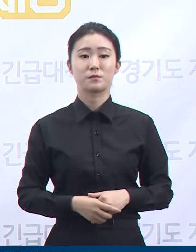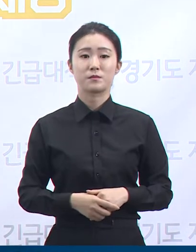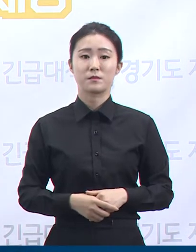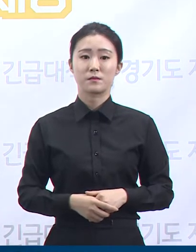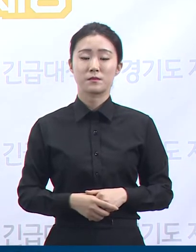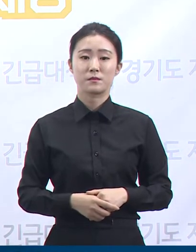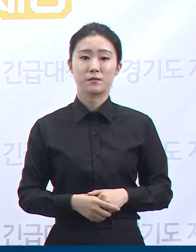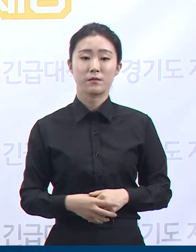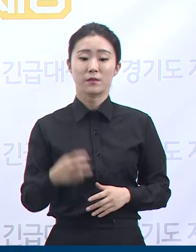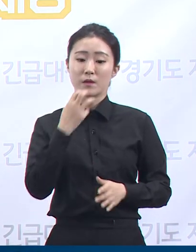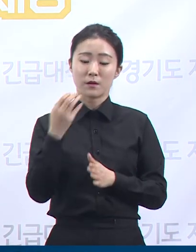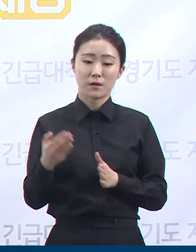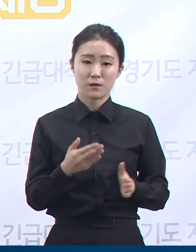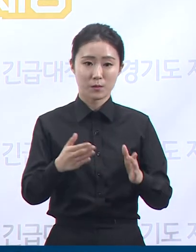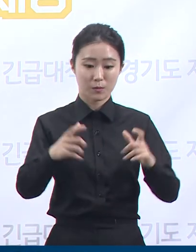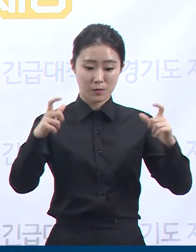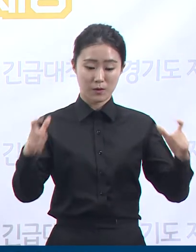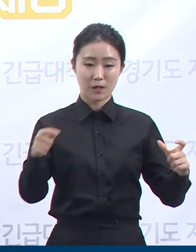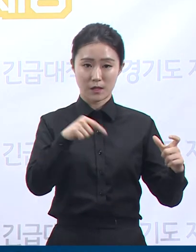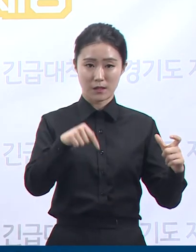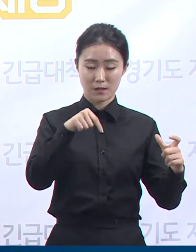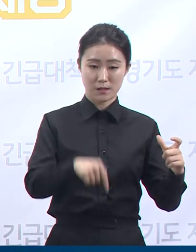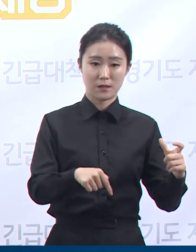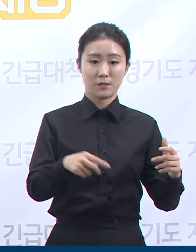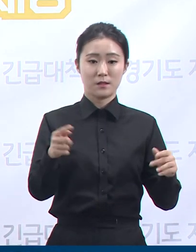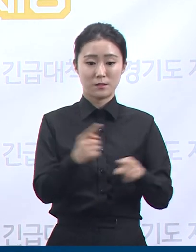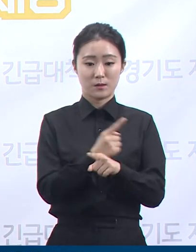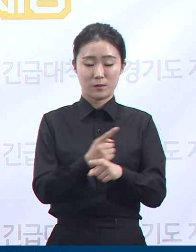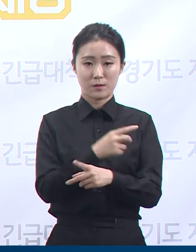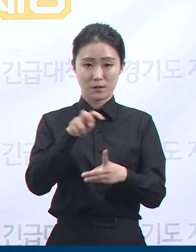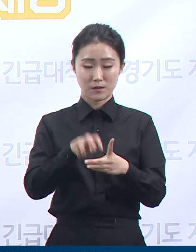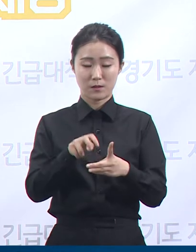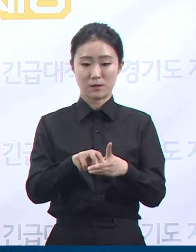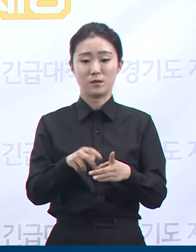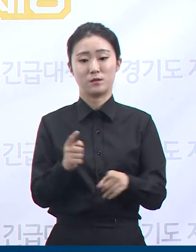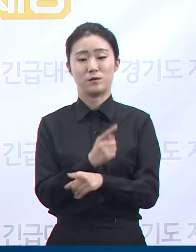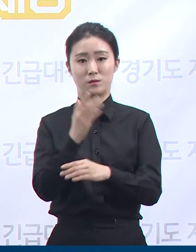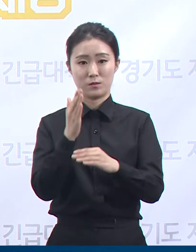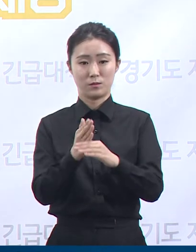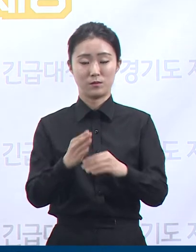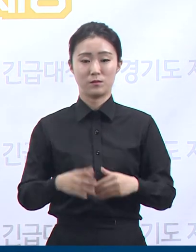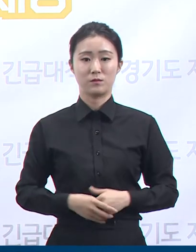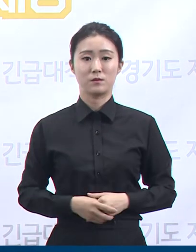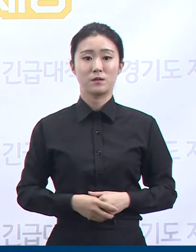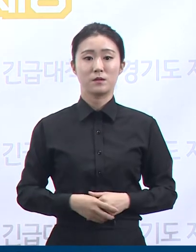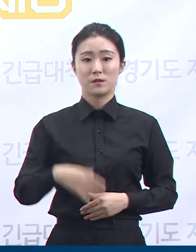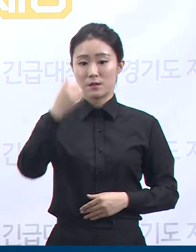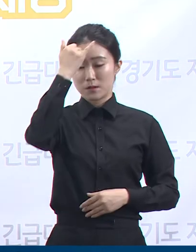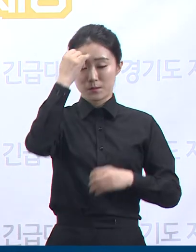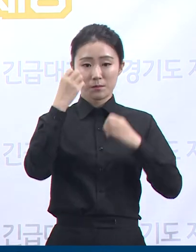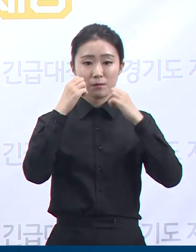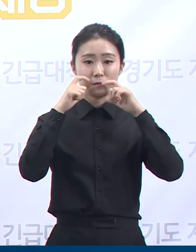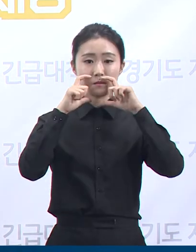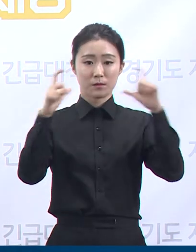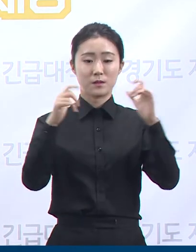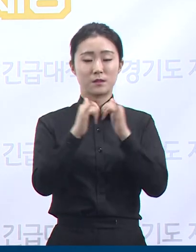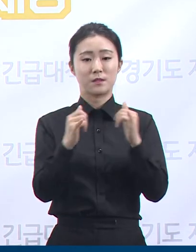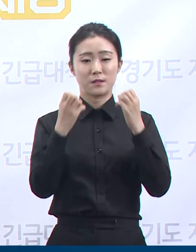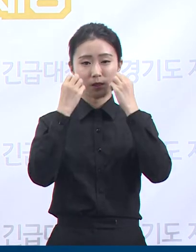의료기관과 생활치료센터에서 격리 생활 중입니다. 신규 확진자 현황에 대해 말씀드리겠습니다.